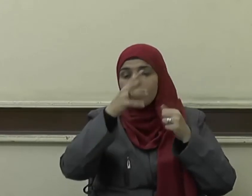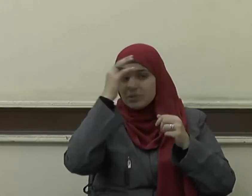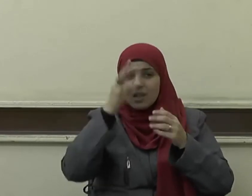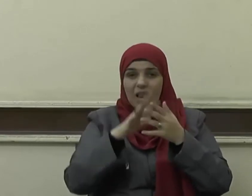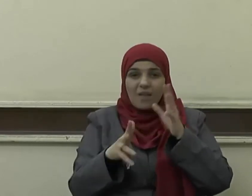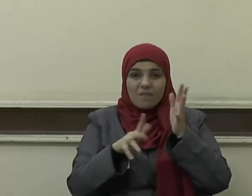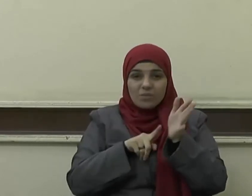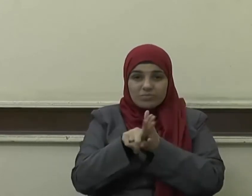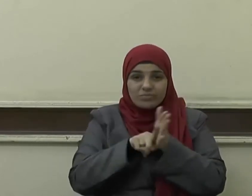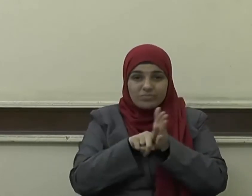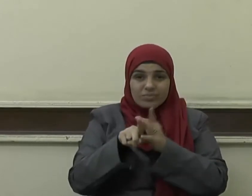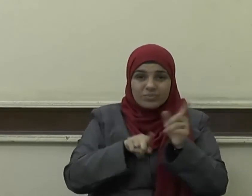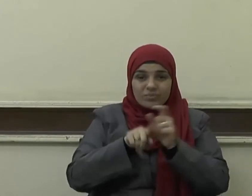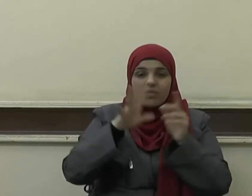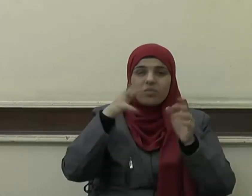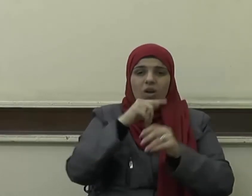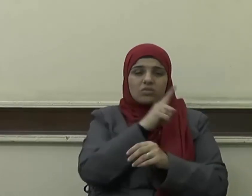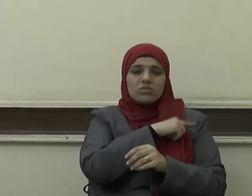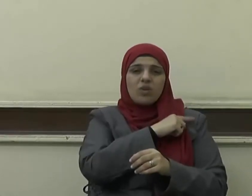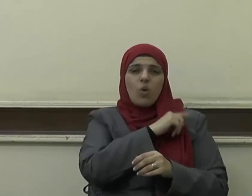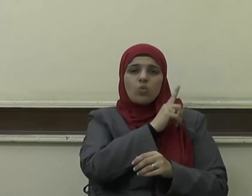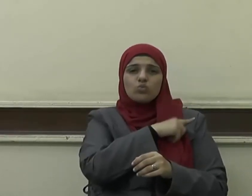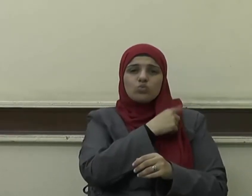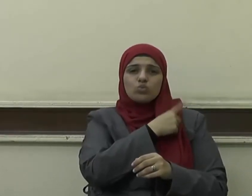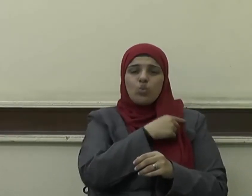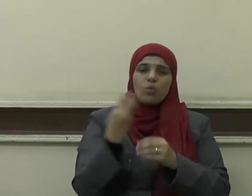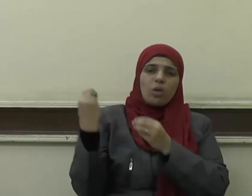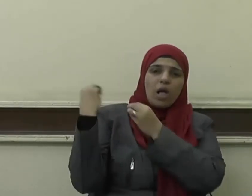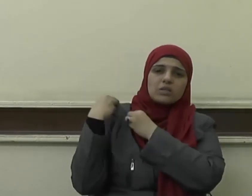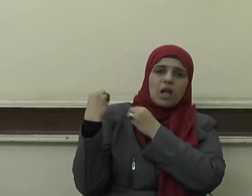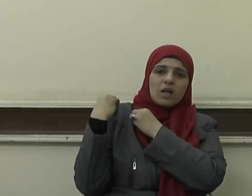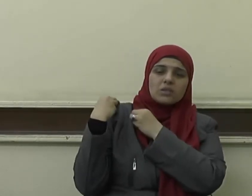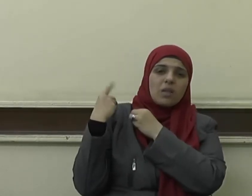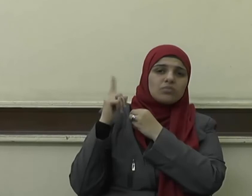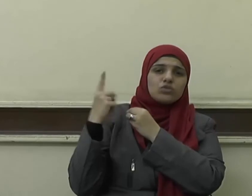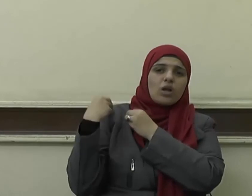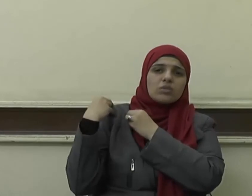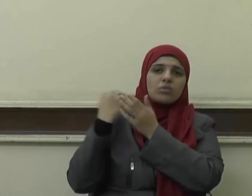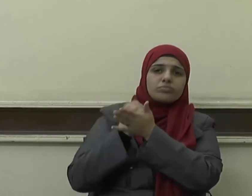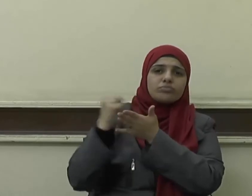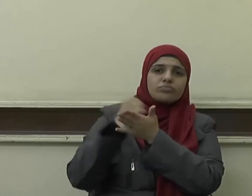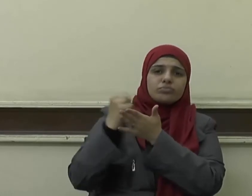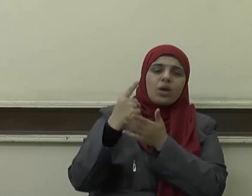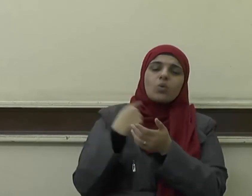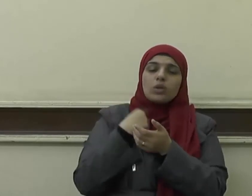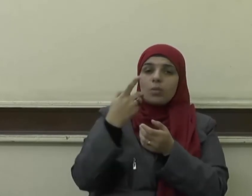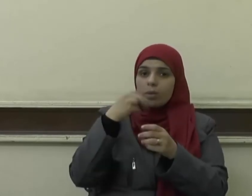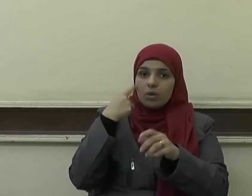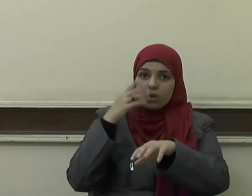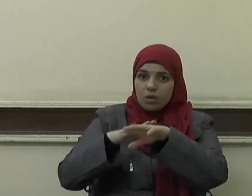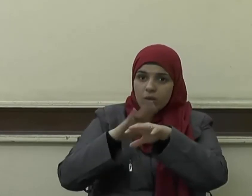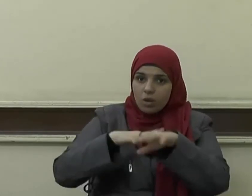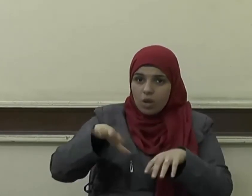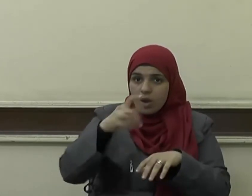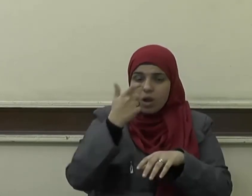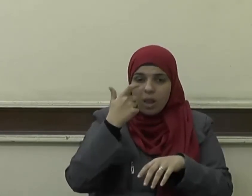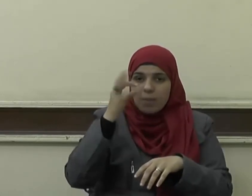أي التي تزيل الحسنات وتمحوها كما حذر النبي صلى الله عليه وسلم من كراهية